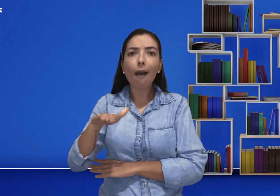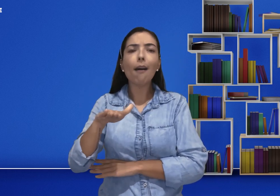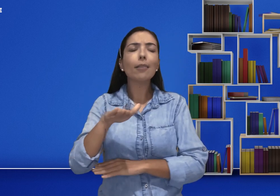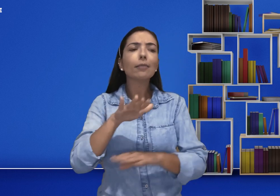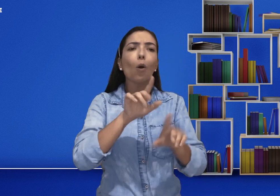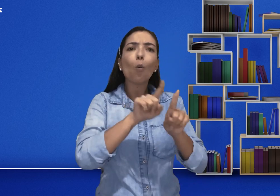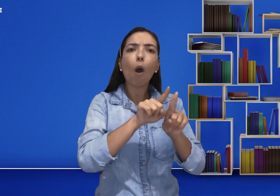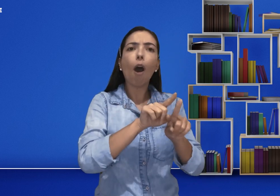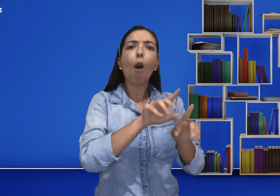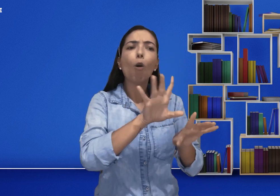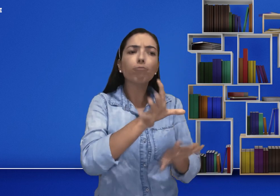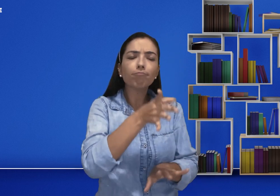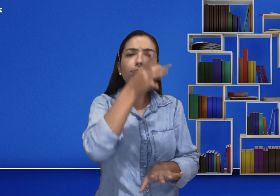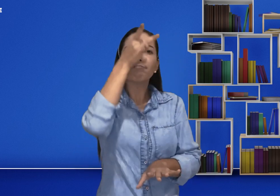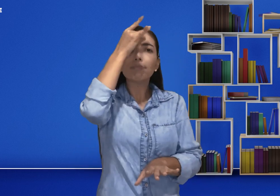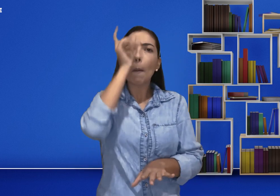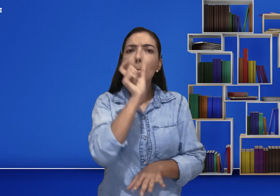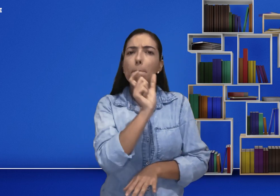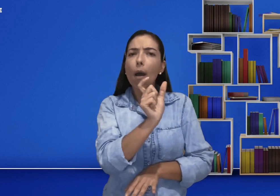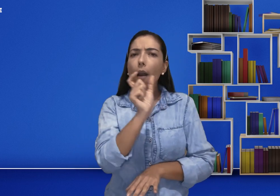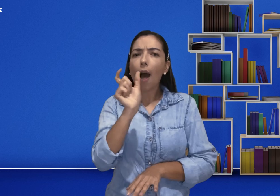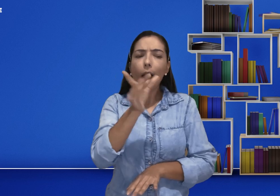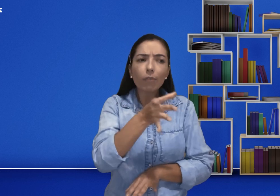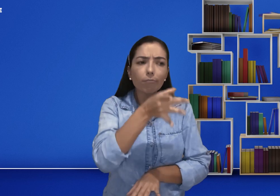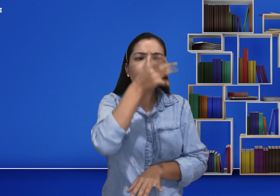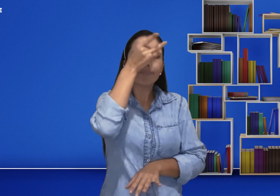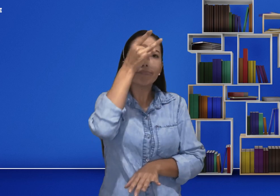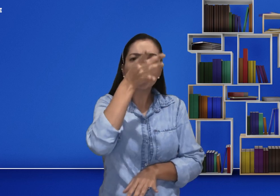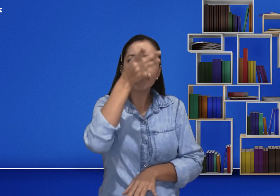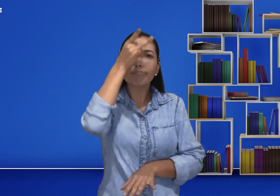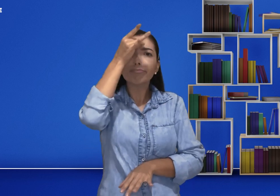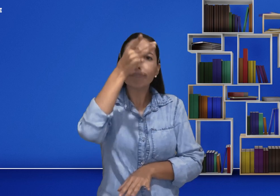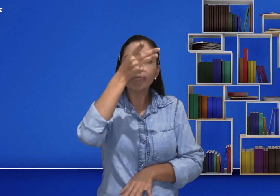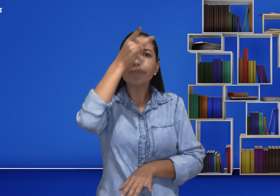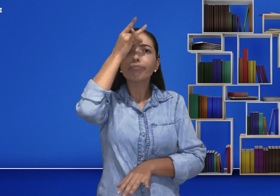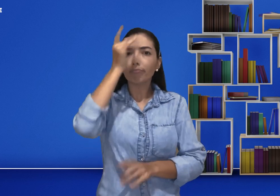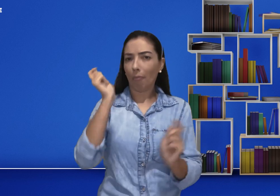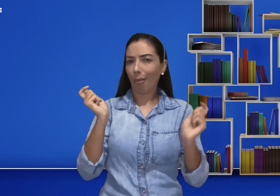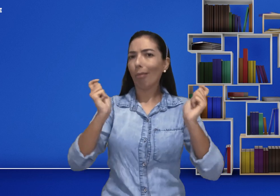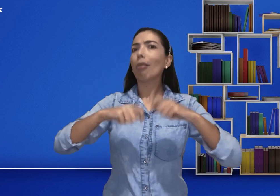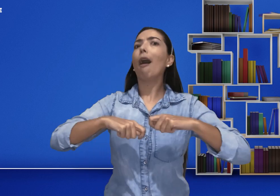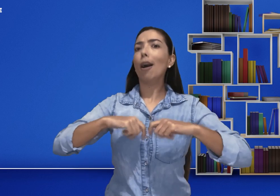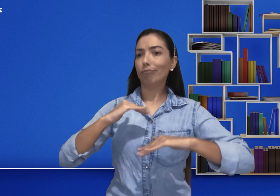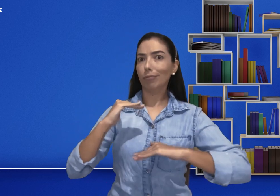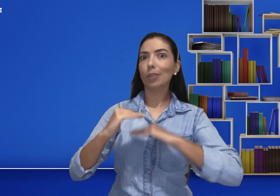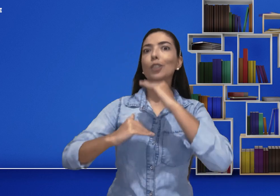A criança vai começar a aprender e a decorar essas palavras e conseguirá se desenvolver.